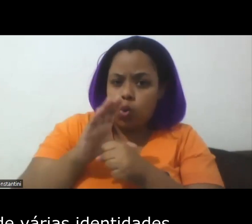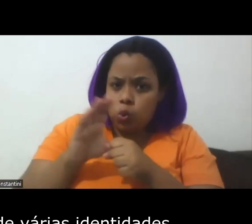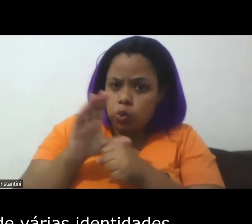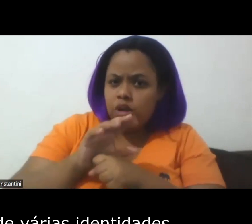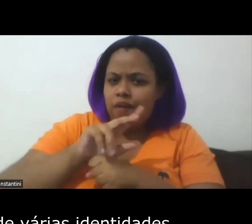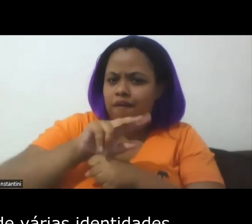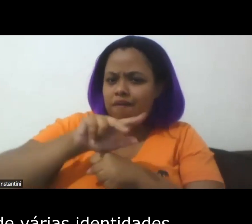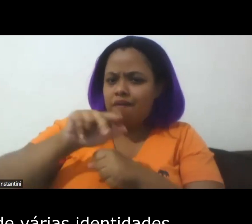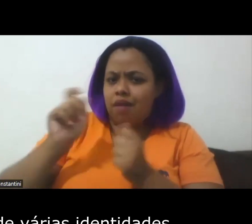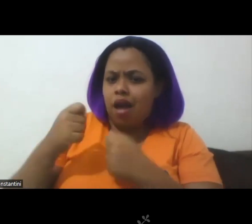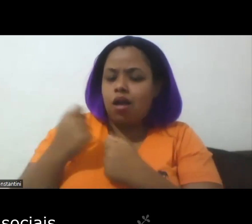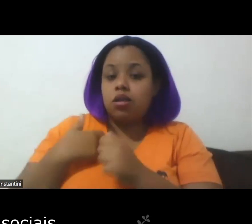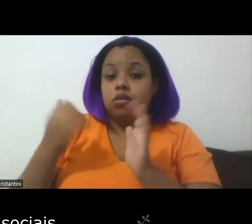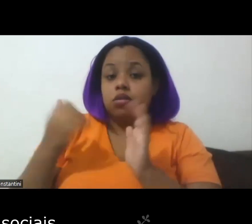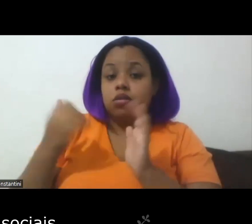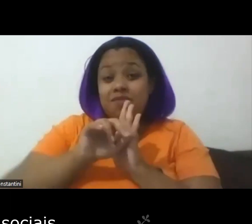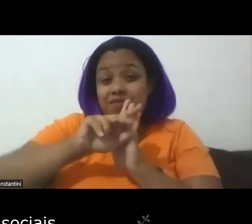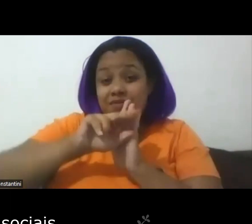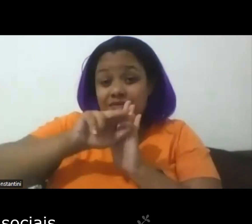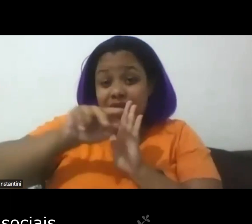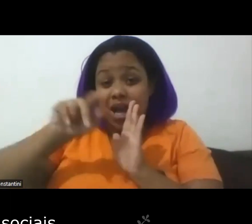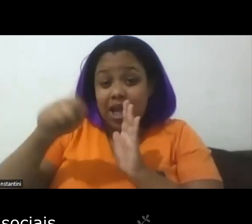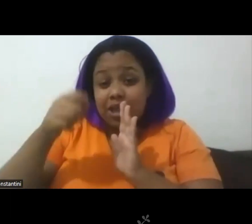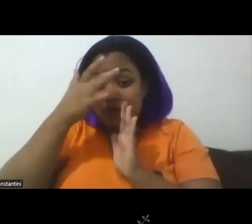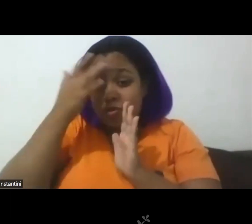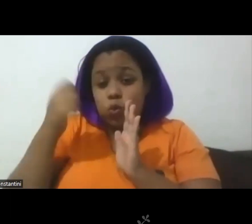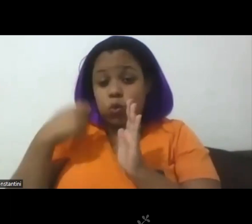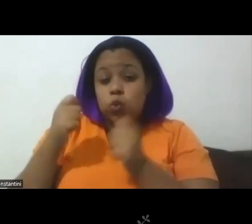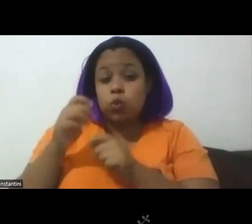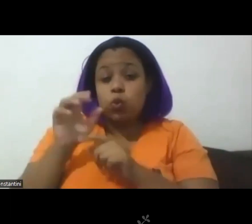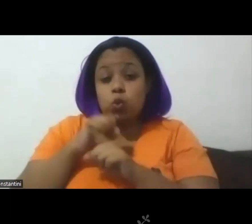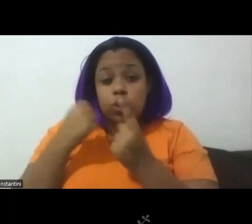identidades dos sujeitos sociais